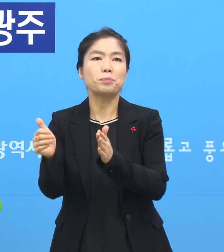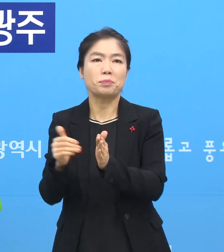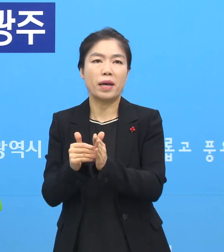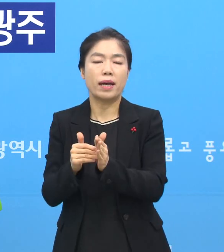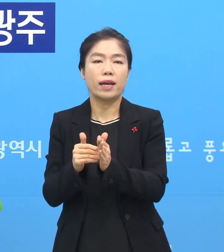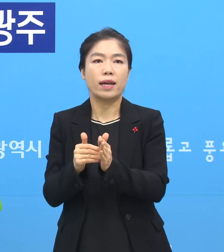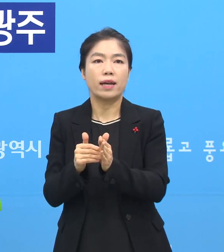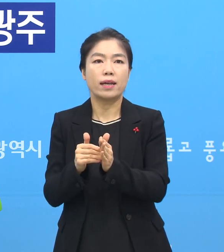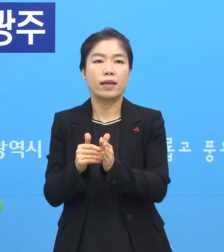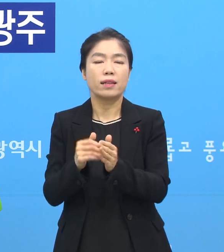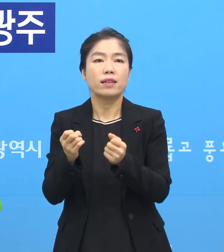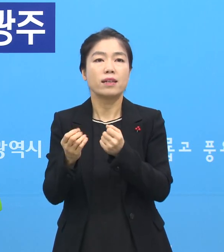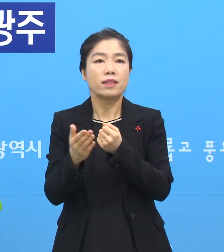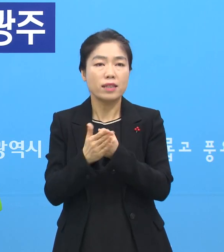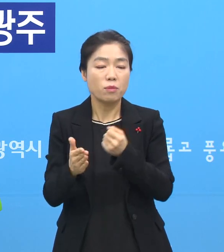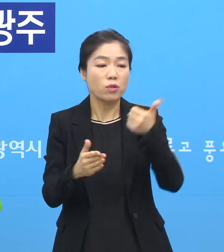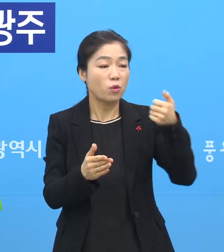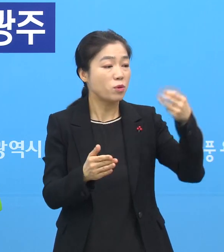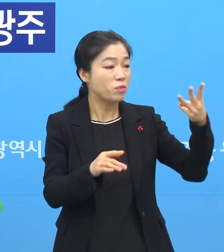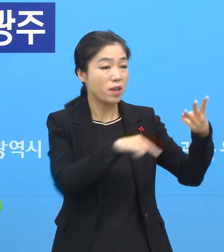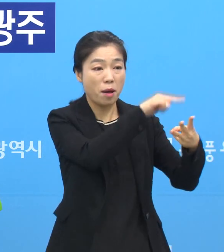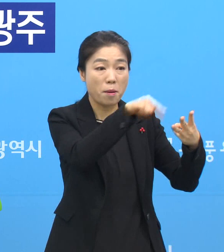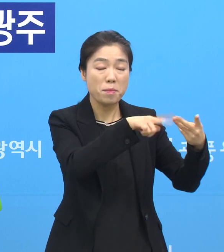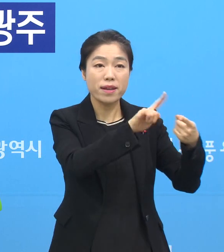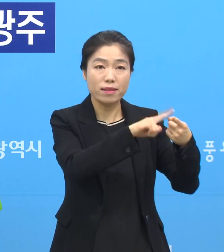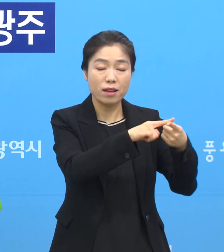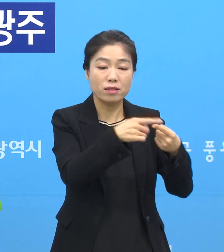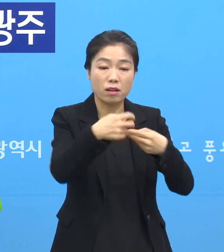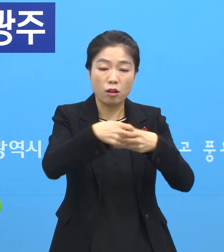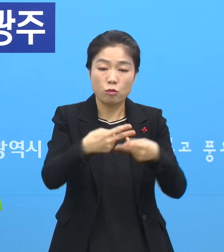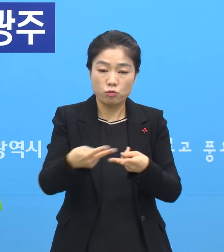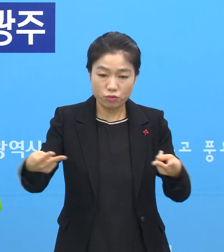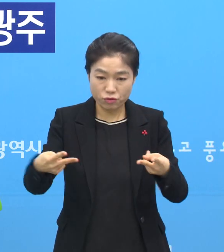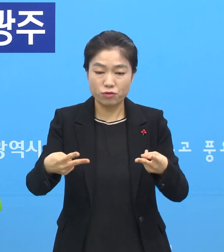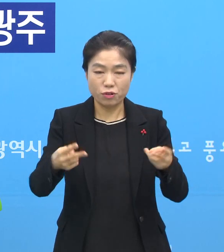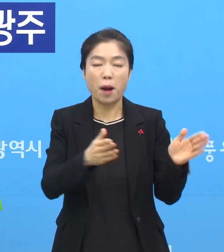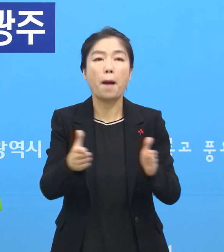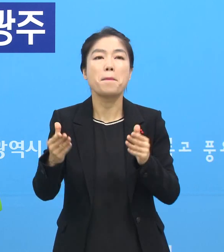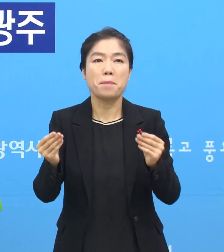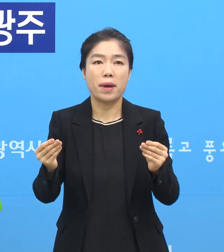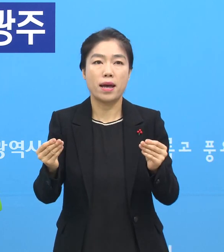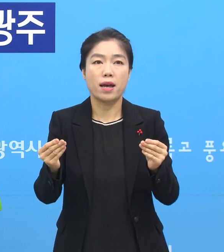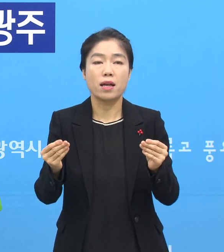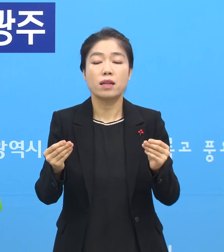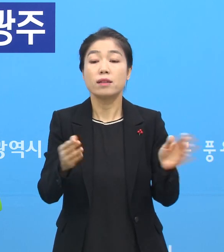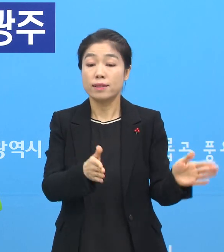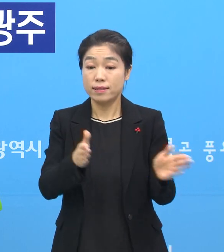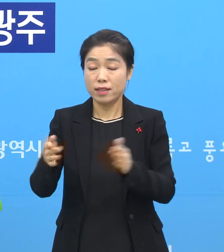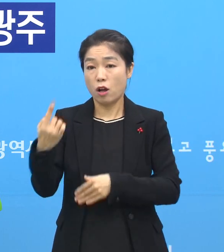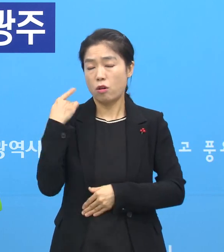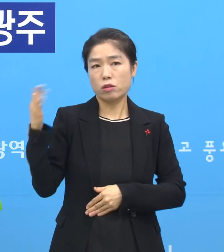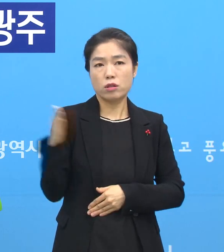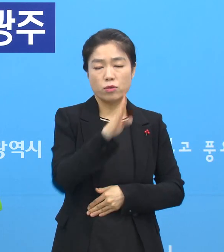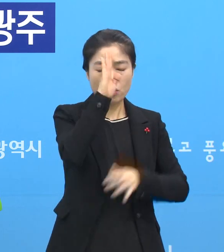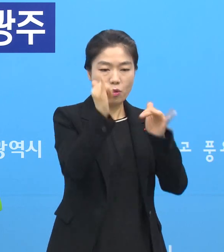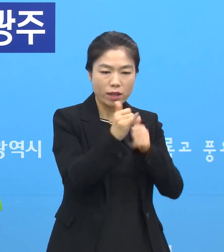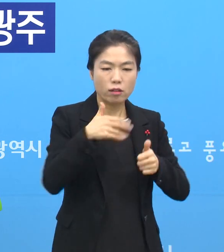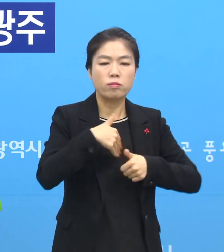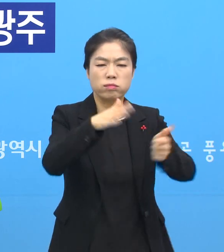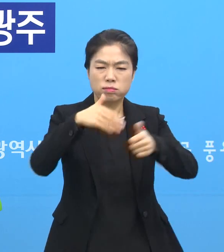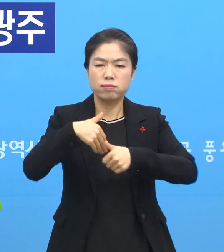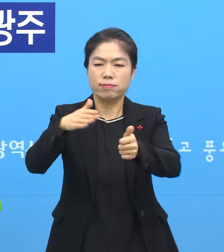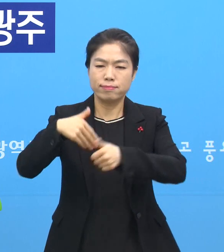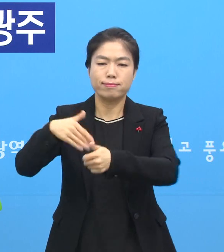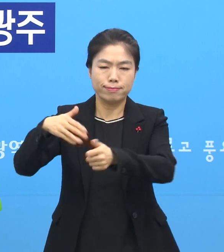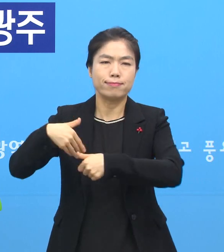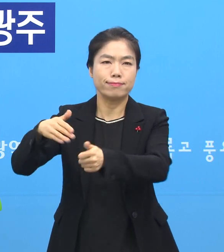그래서 이미 확진자에 대한 병상은 확보된 상태이고 어제부터 계속해서 환자 후송 작업이